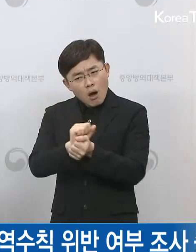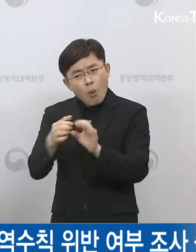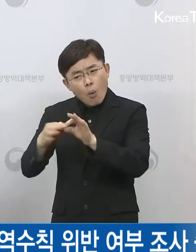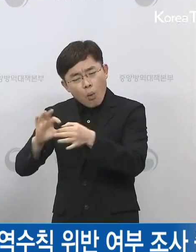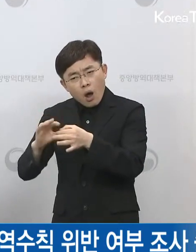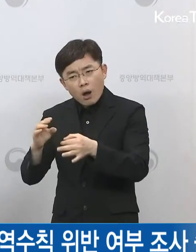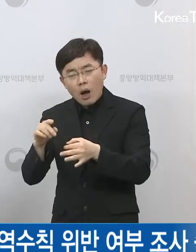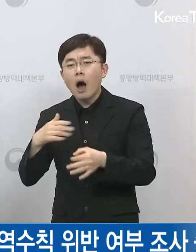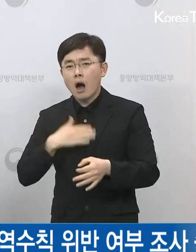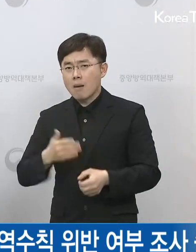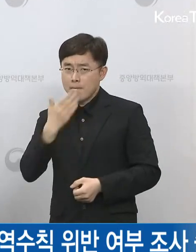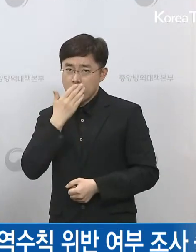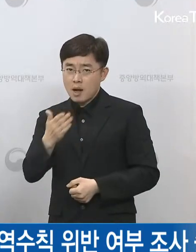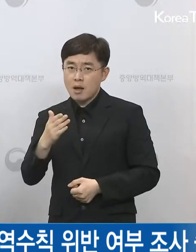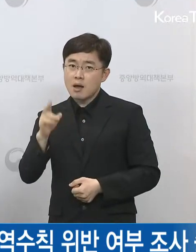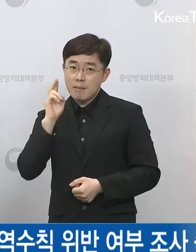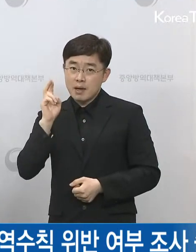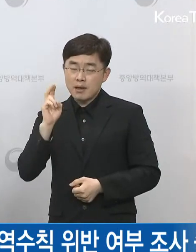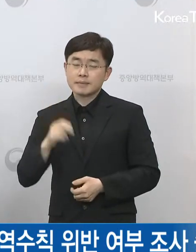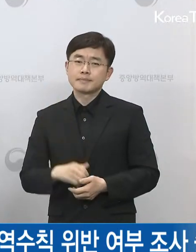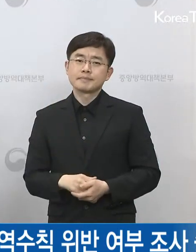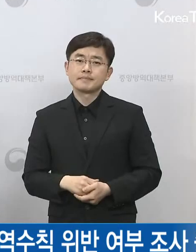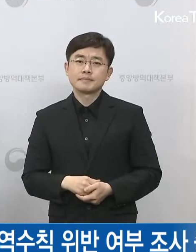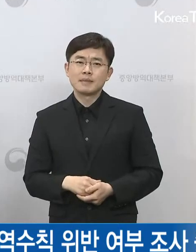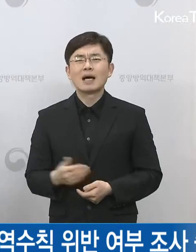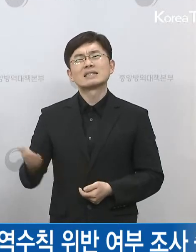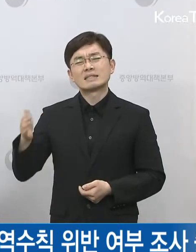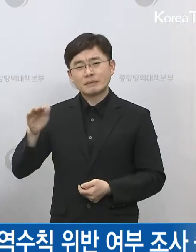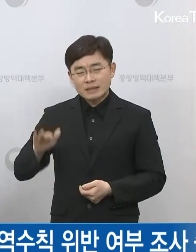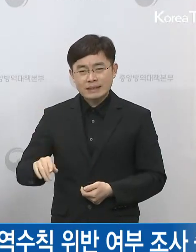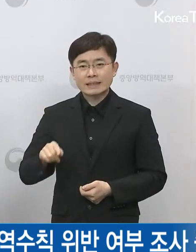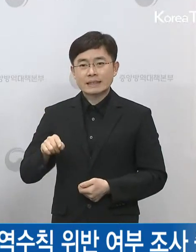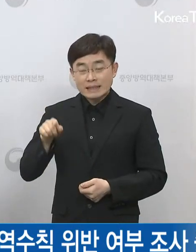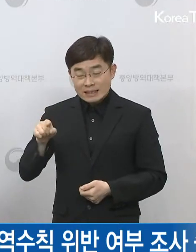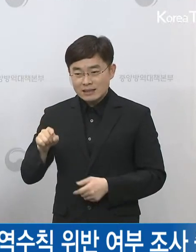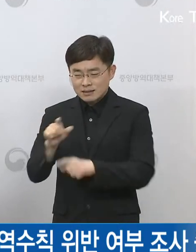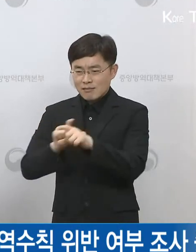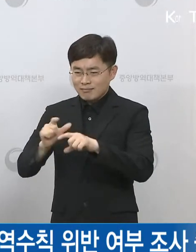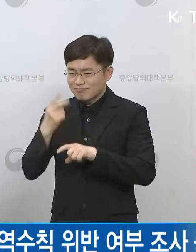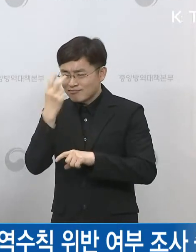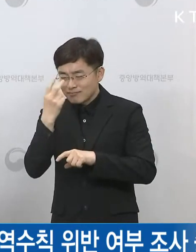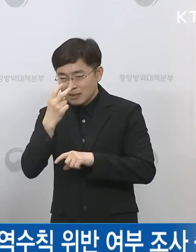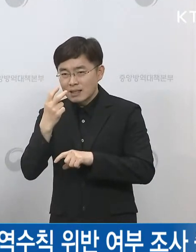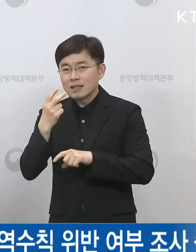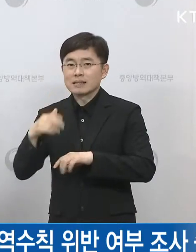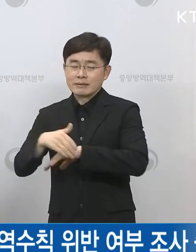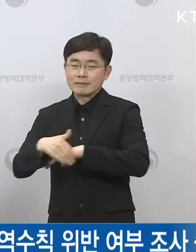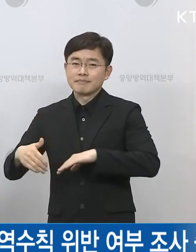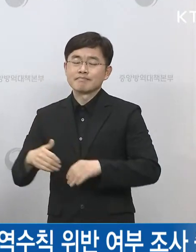경로가 이어질 수도 있고 확인될 수도 있지만 지속적으로 조사를 해보고 판단을 하도록 하겠습니다.